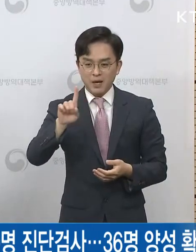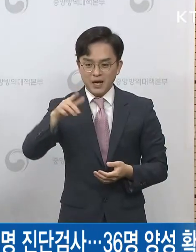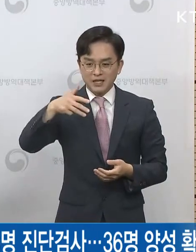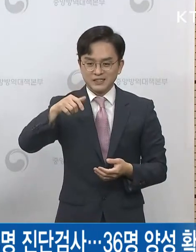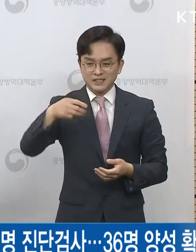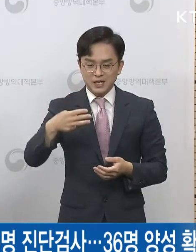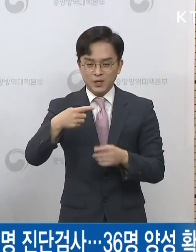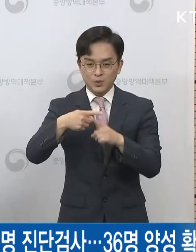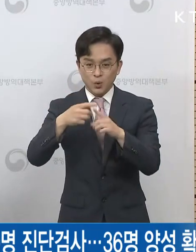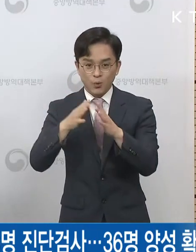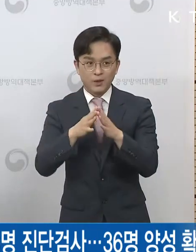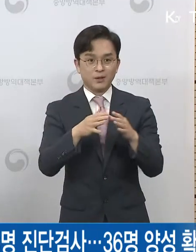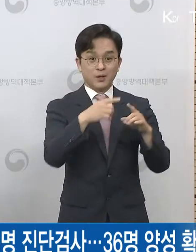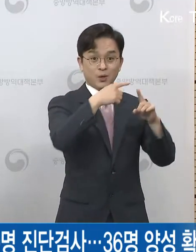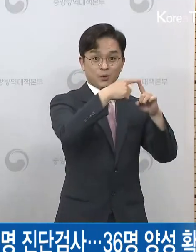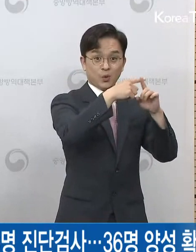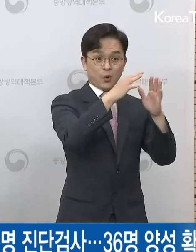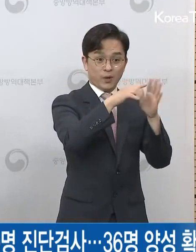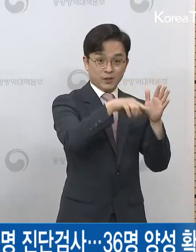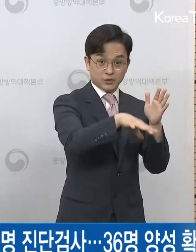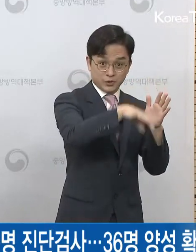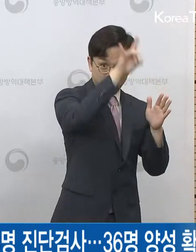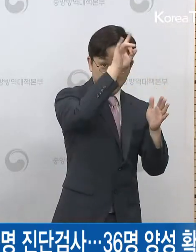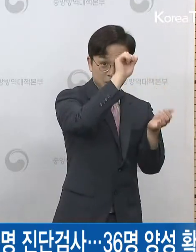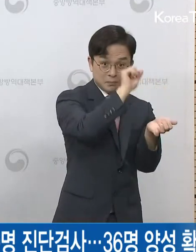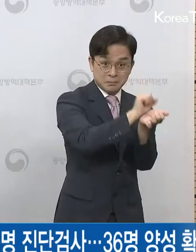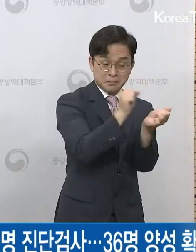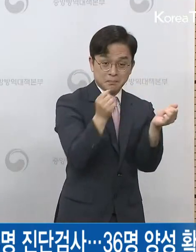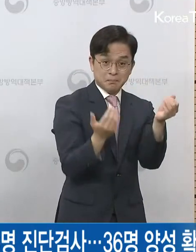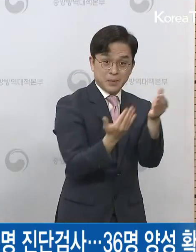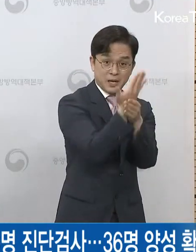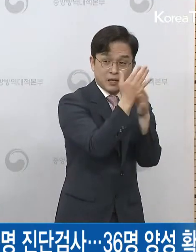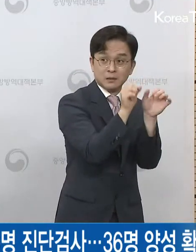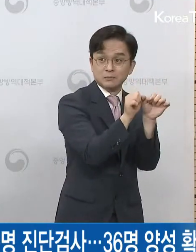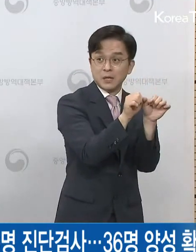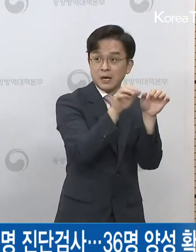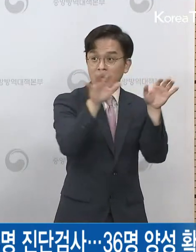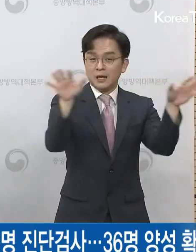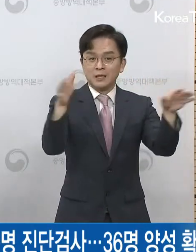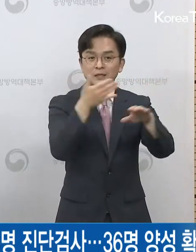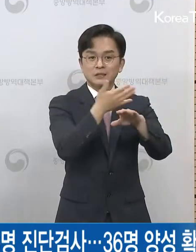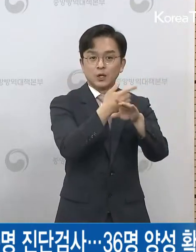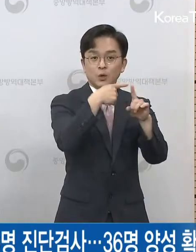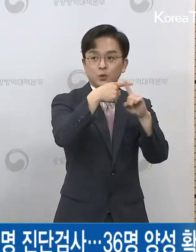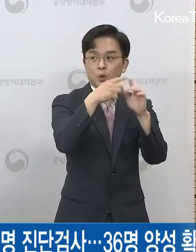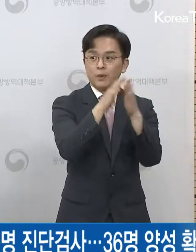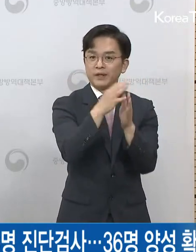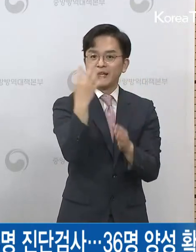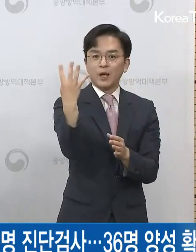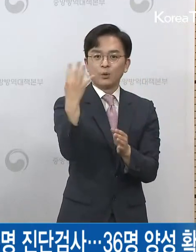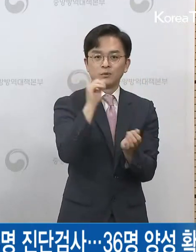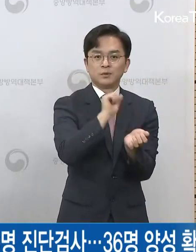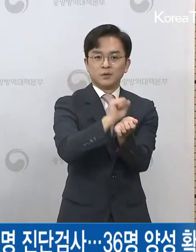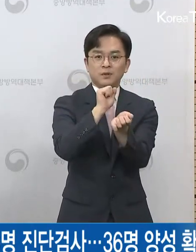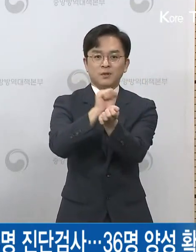참석자들로 인한 2차 전파 또는 직접 참석으로 해서 현재 연결되고 있습니다.